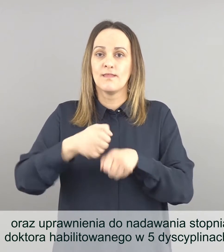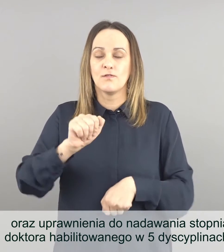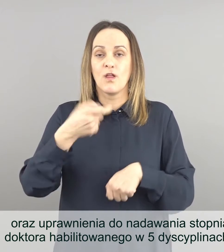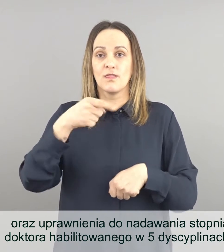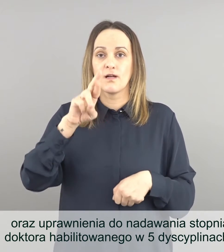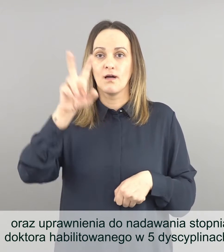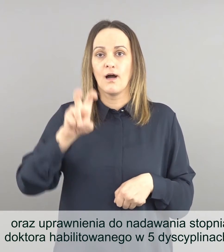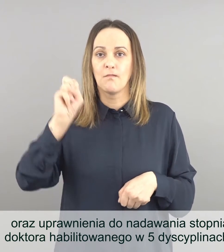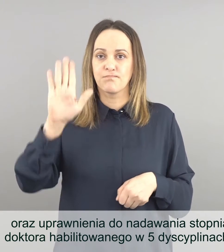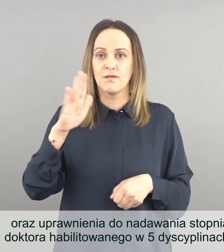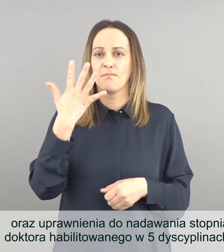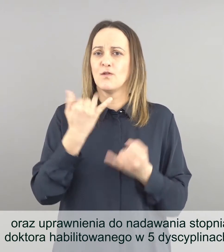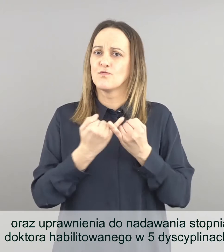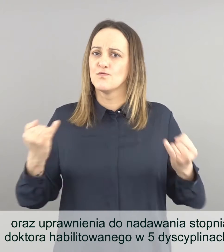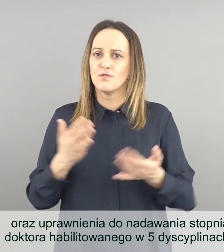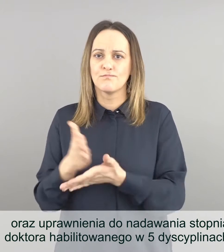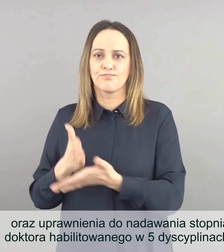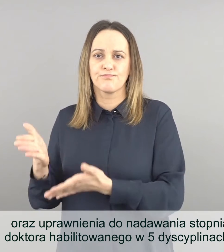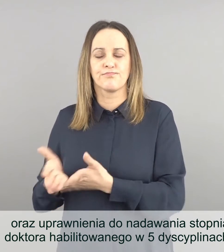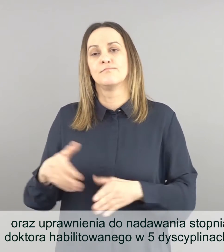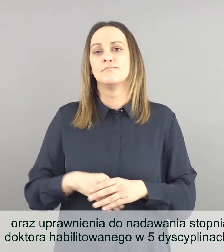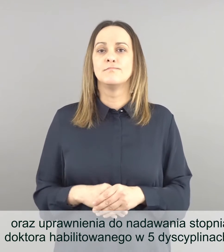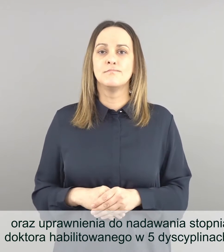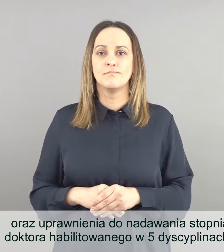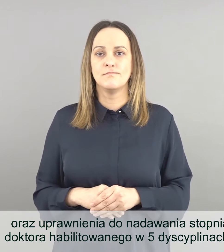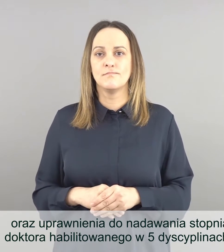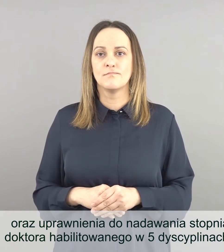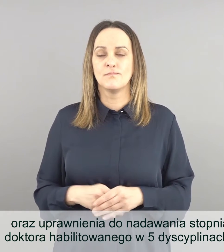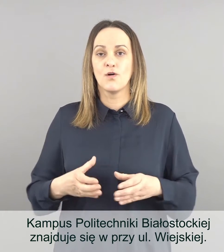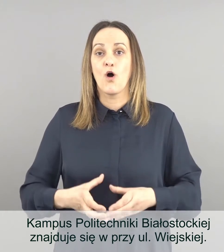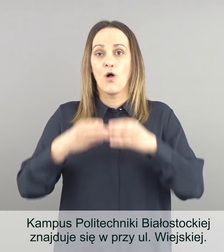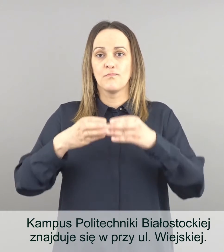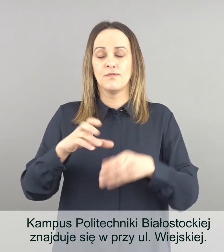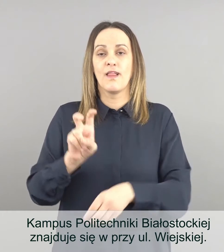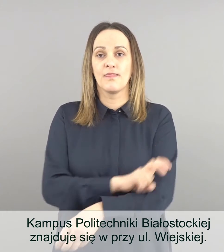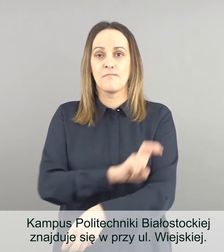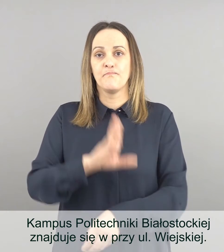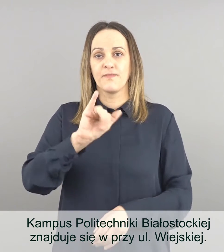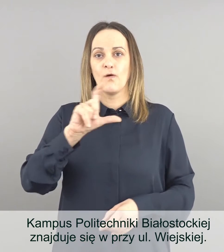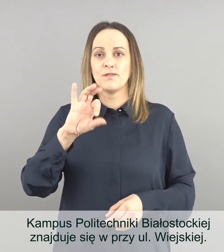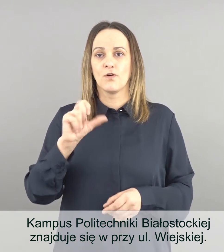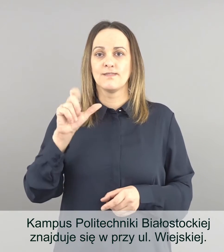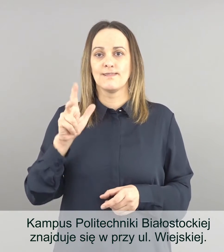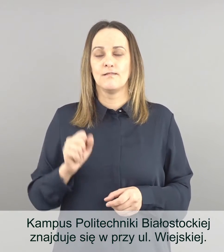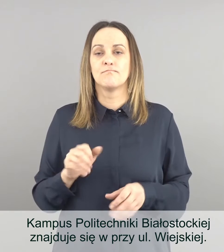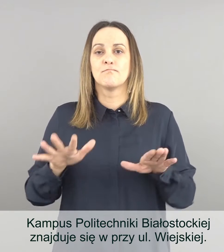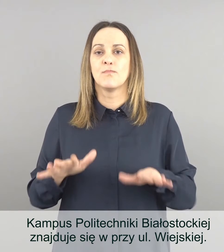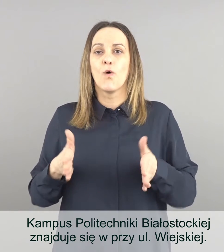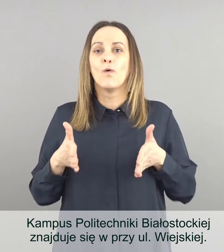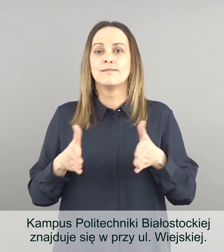uprawnienia do nadawania stopnia doktora habilitowanego w pięciu dyscyplinach. Kampus Politechniki Białostockiej